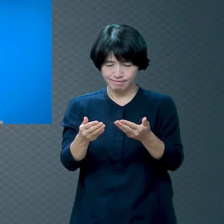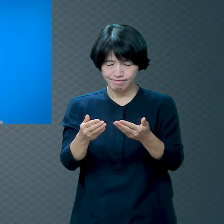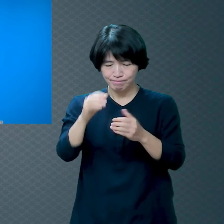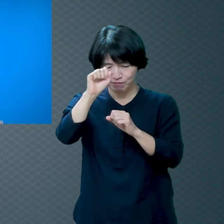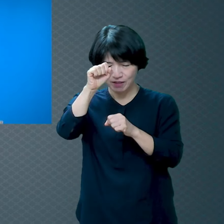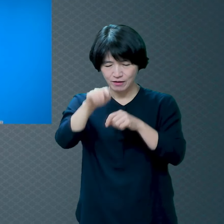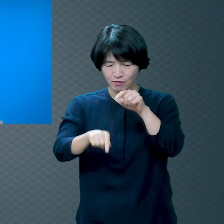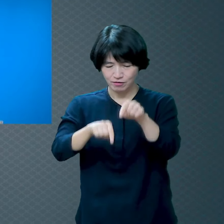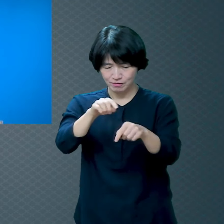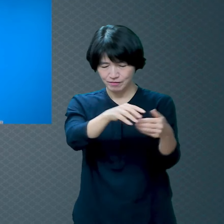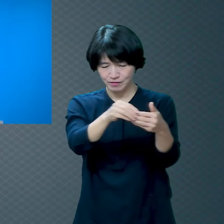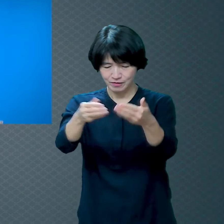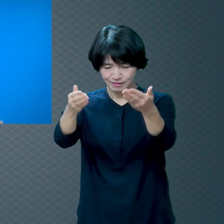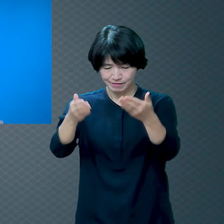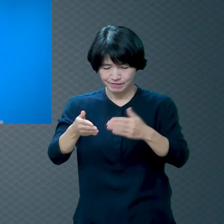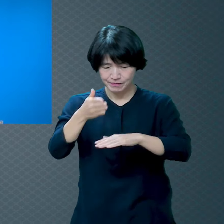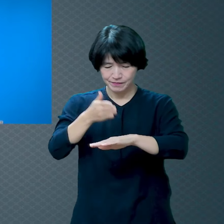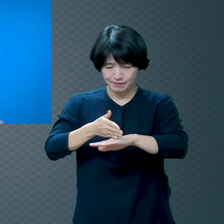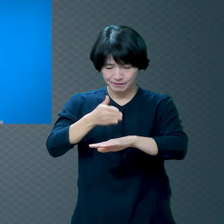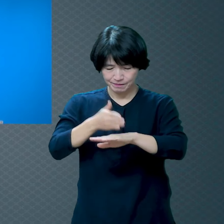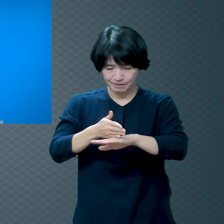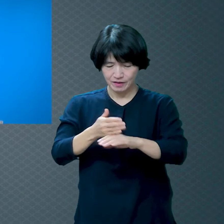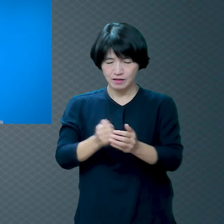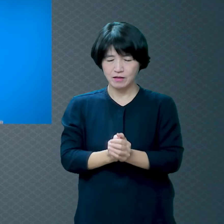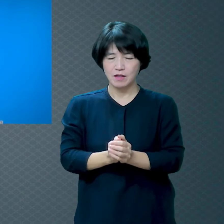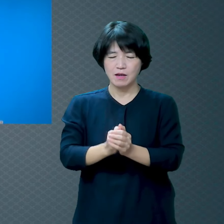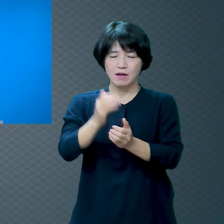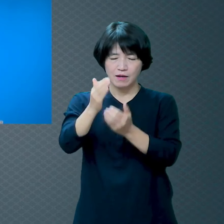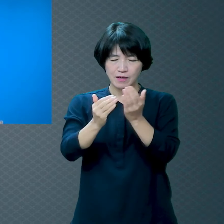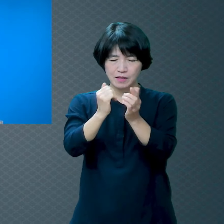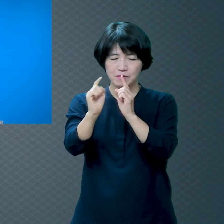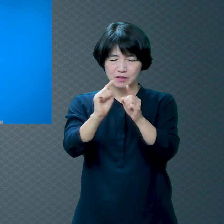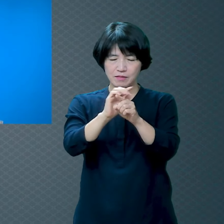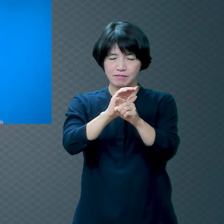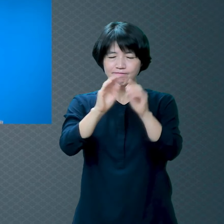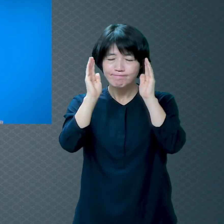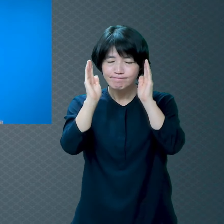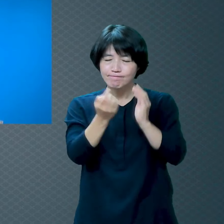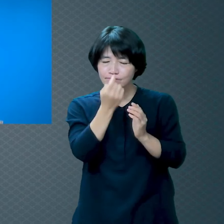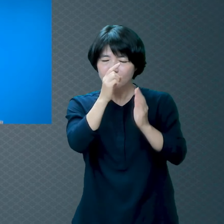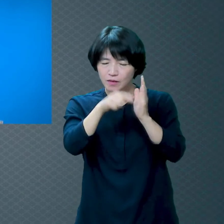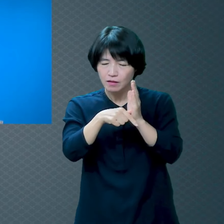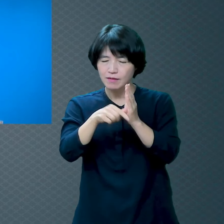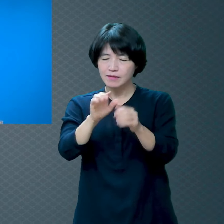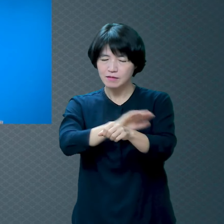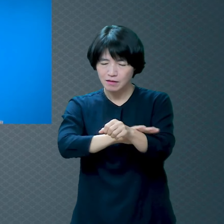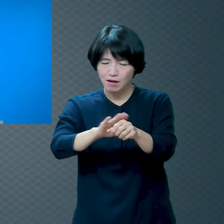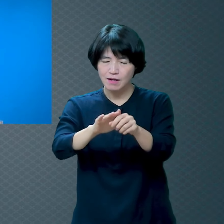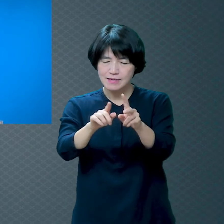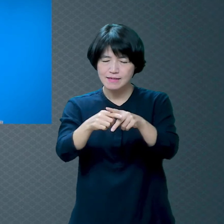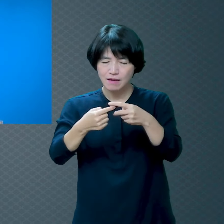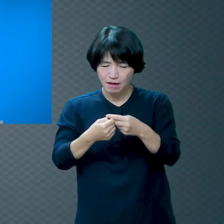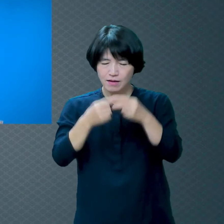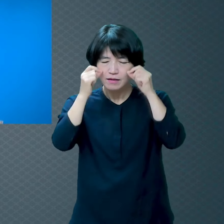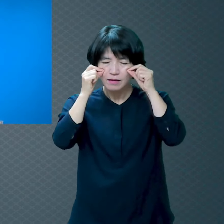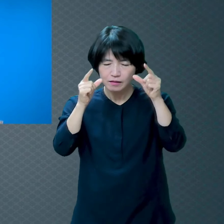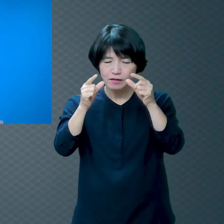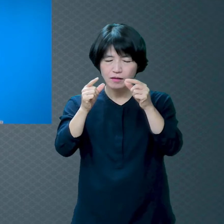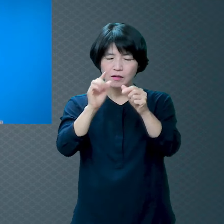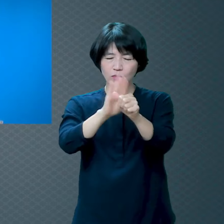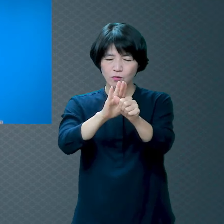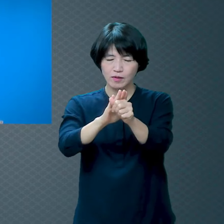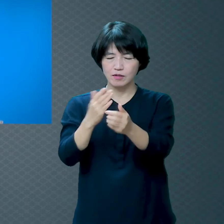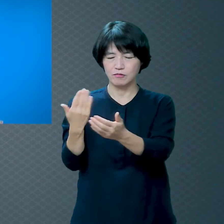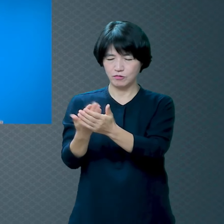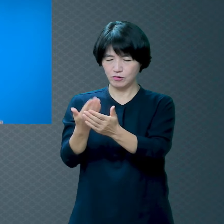말씀을 들을 때 잘 알아들을 수 있도록 도와주시고 하나님의